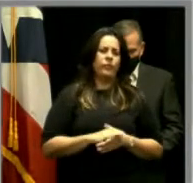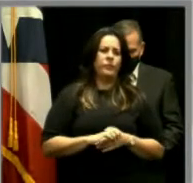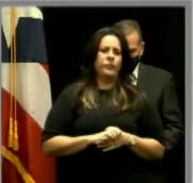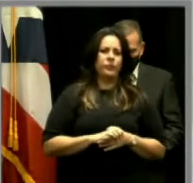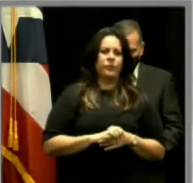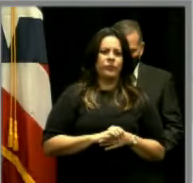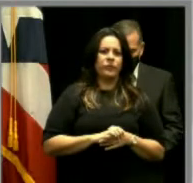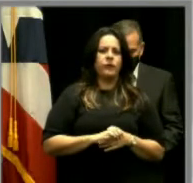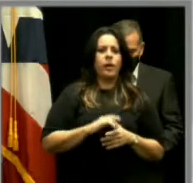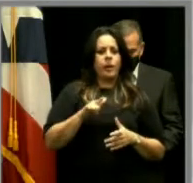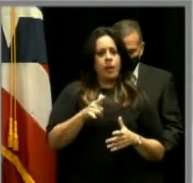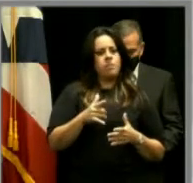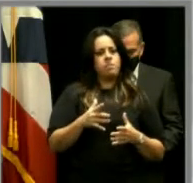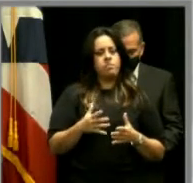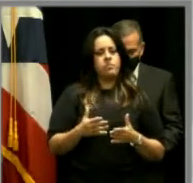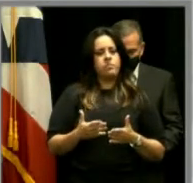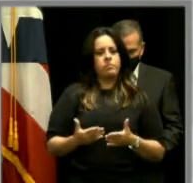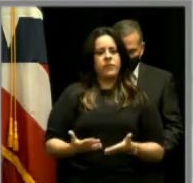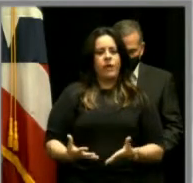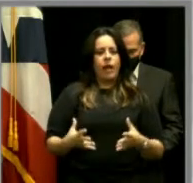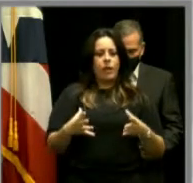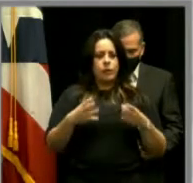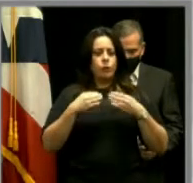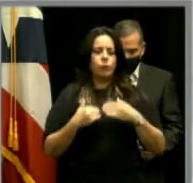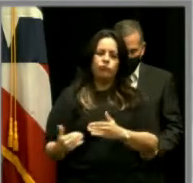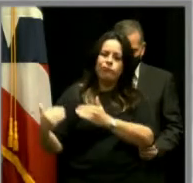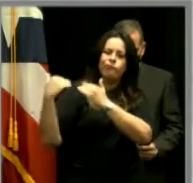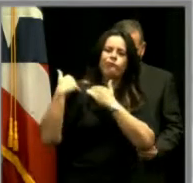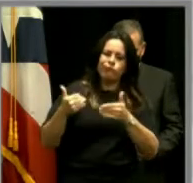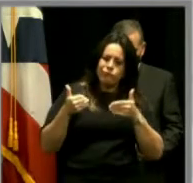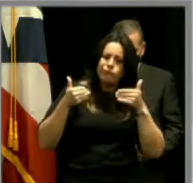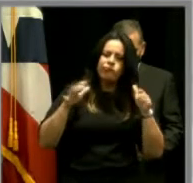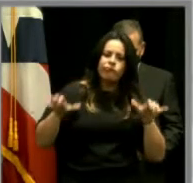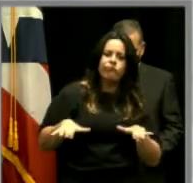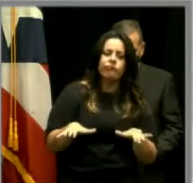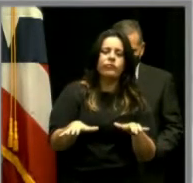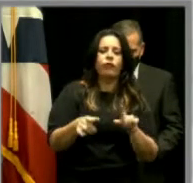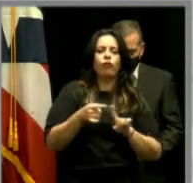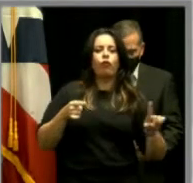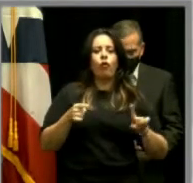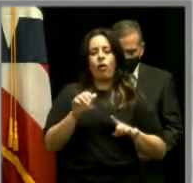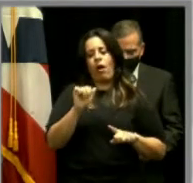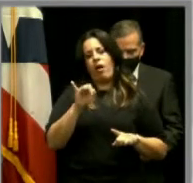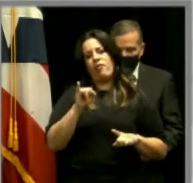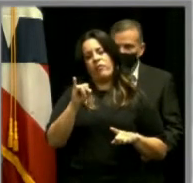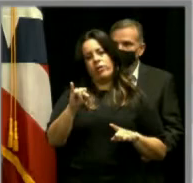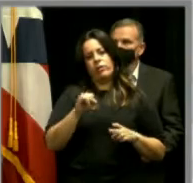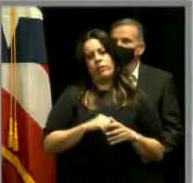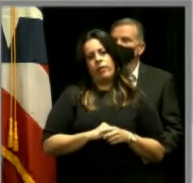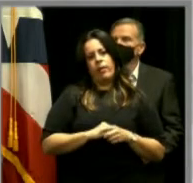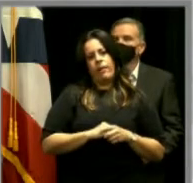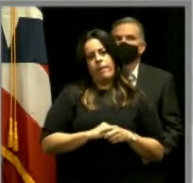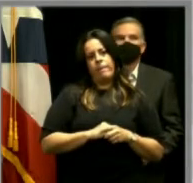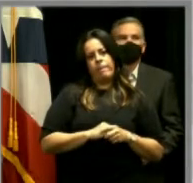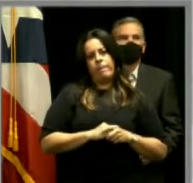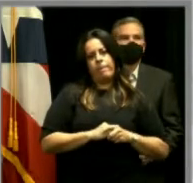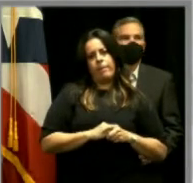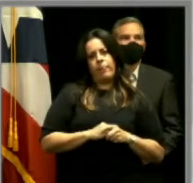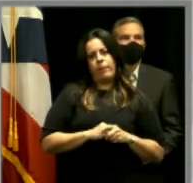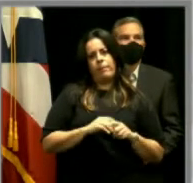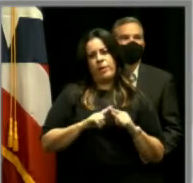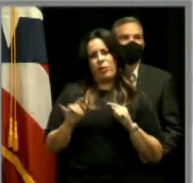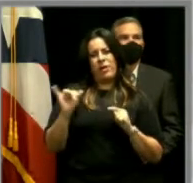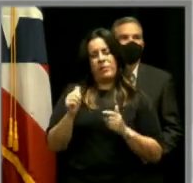asumió el liderato de poner esto a trabajar a través de la agencia de AFI, no sin la